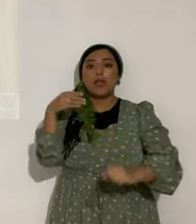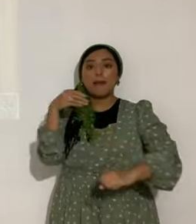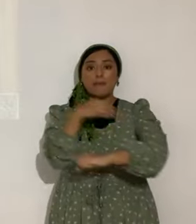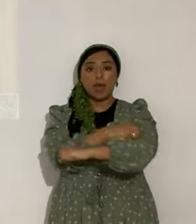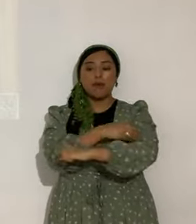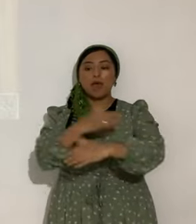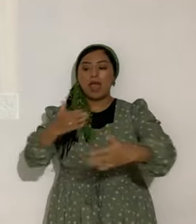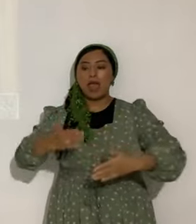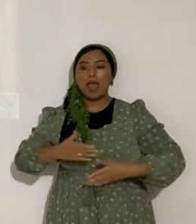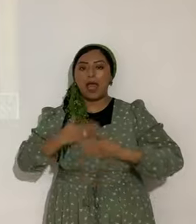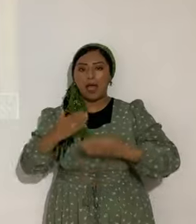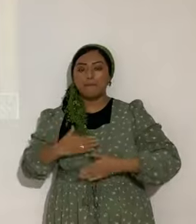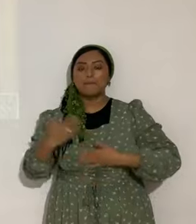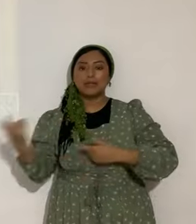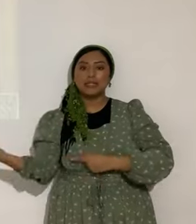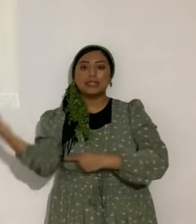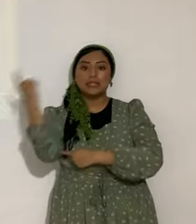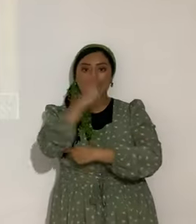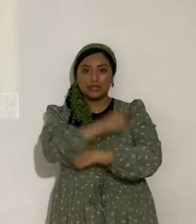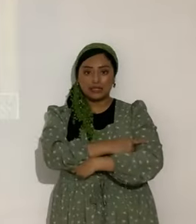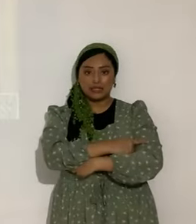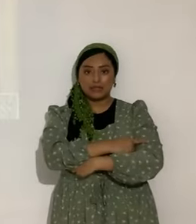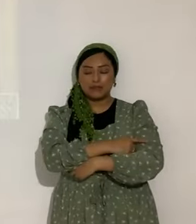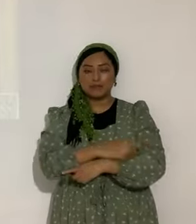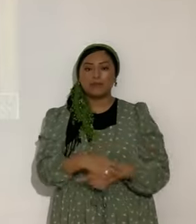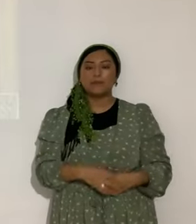felices. Con poder, días felices.